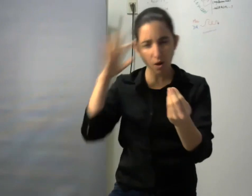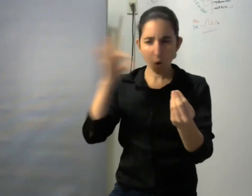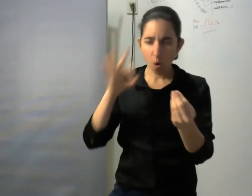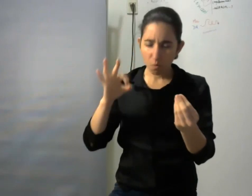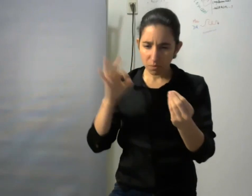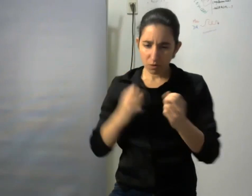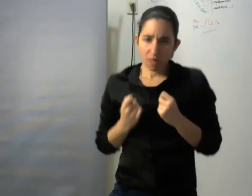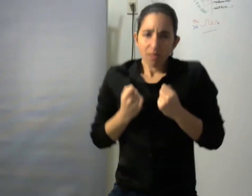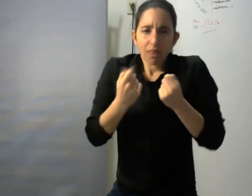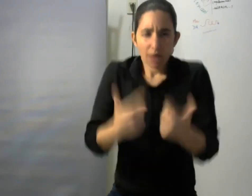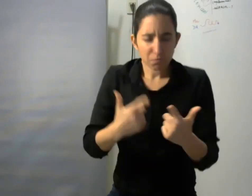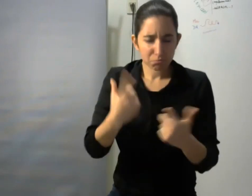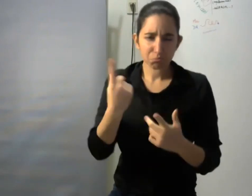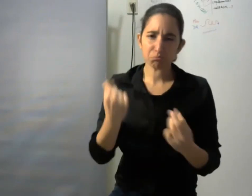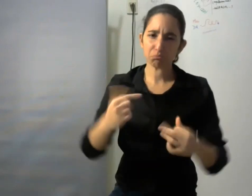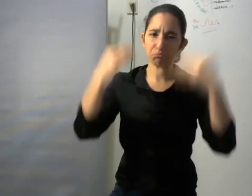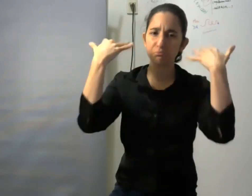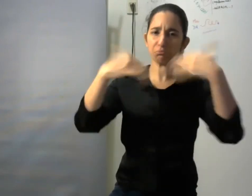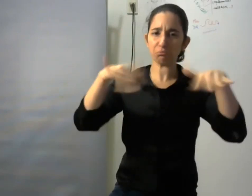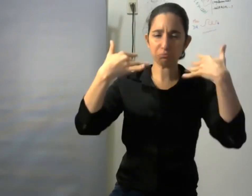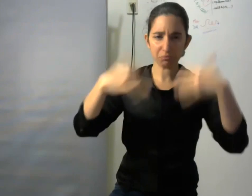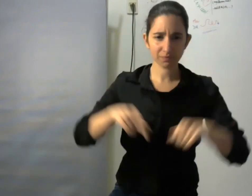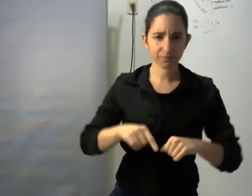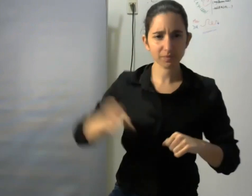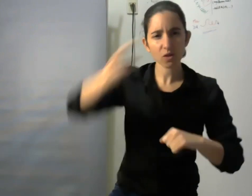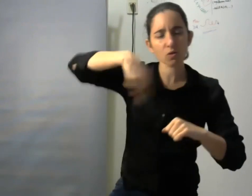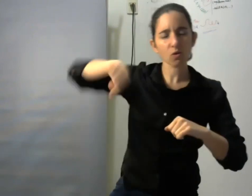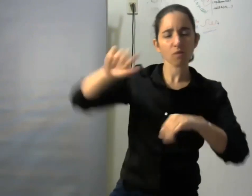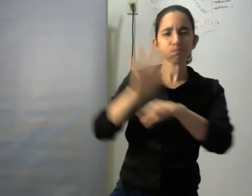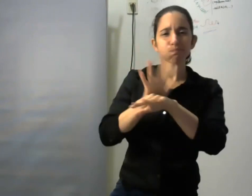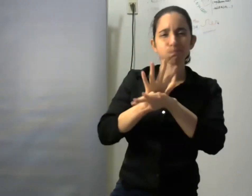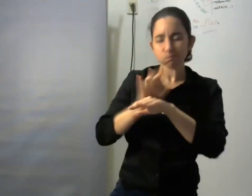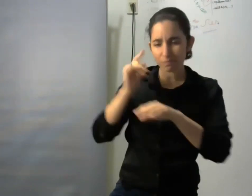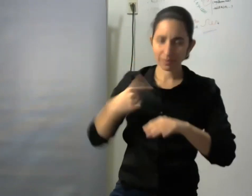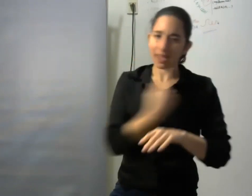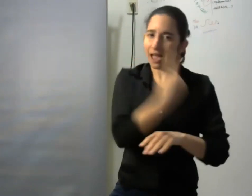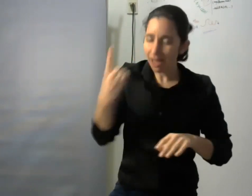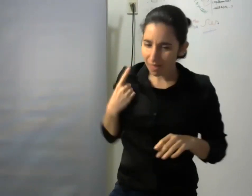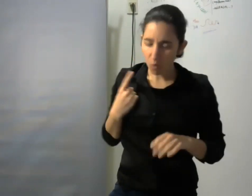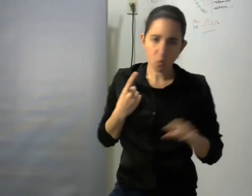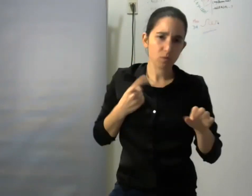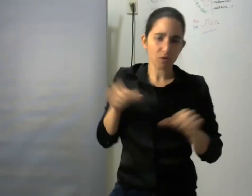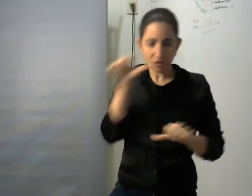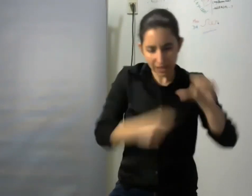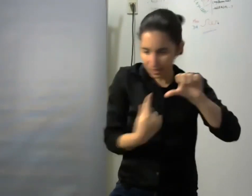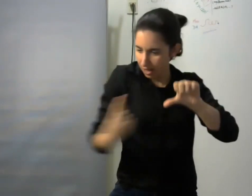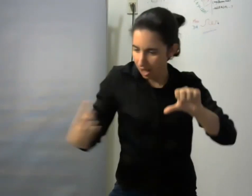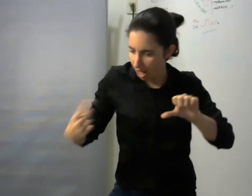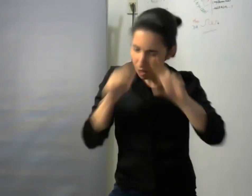por una genuina curiosidad de desarrollo del conocimiento de sus disciplinas con absoluta seriedad y solvencia como